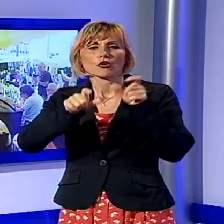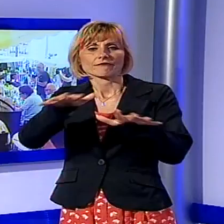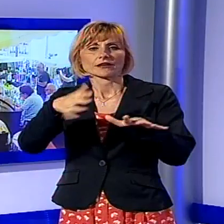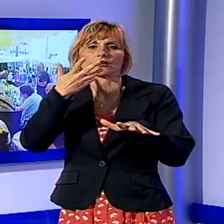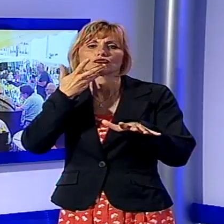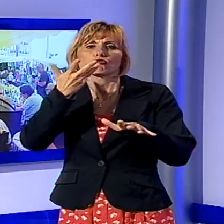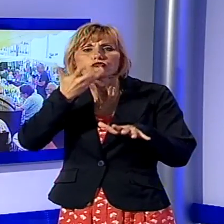tale.